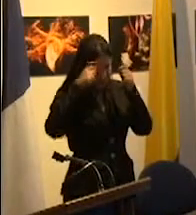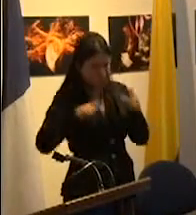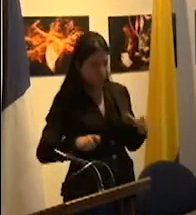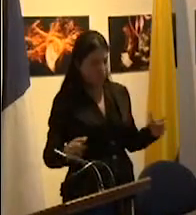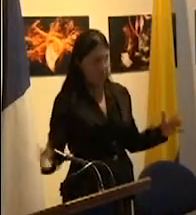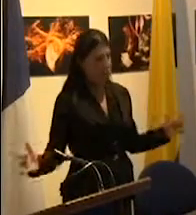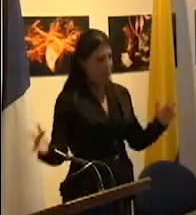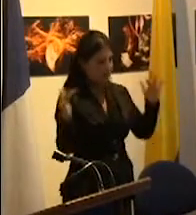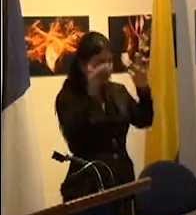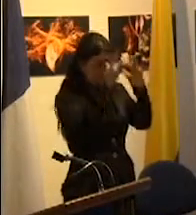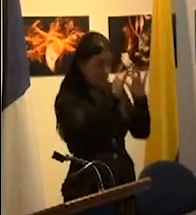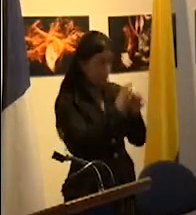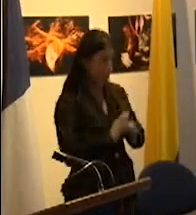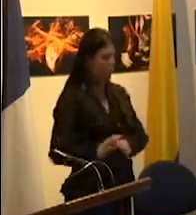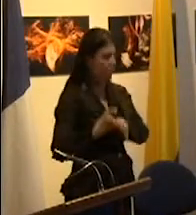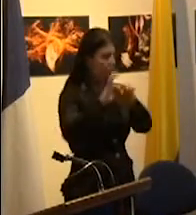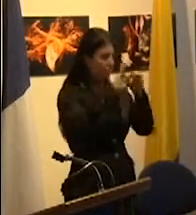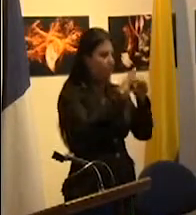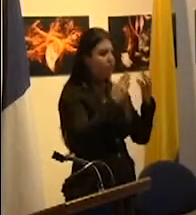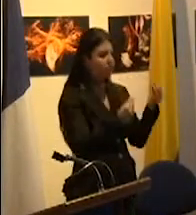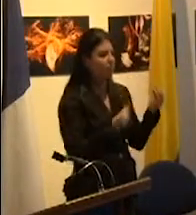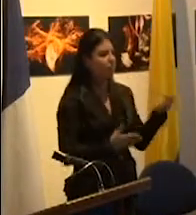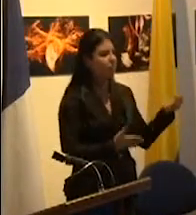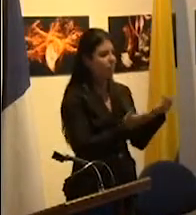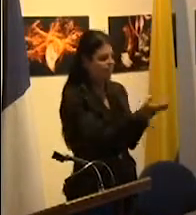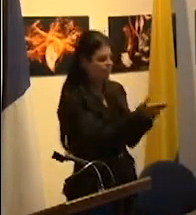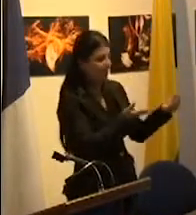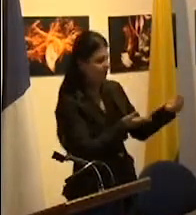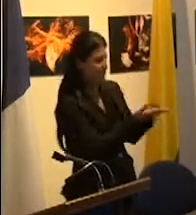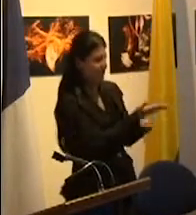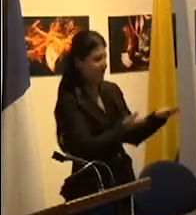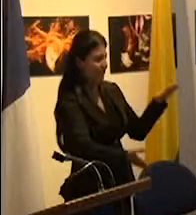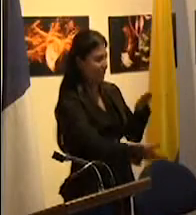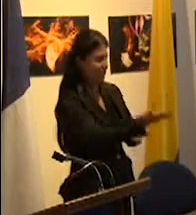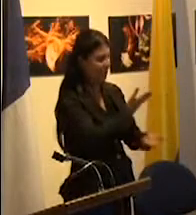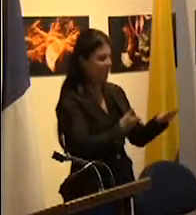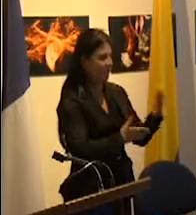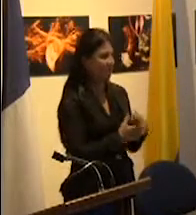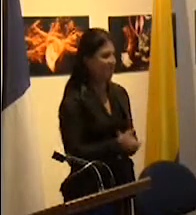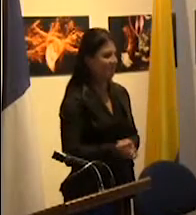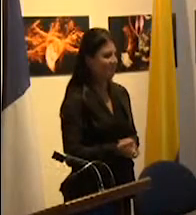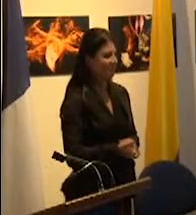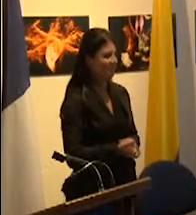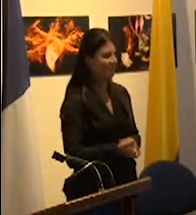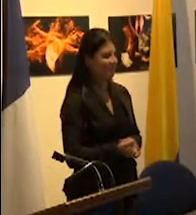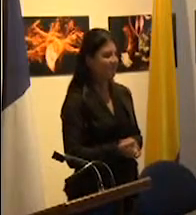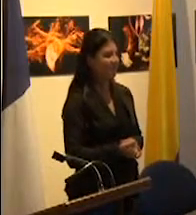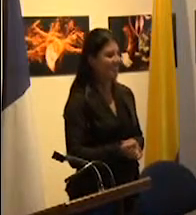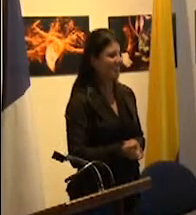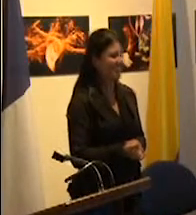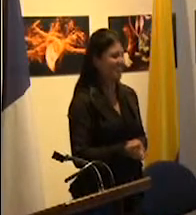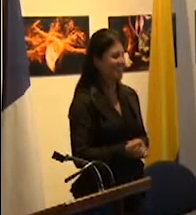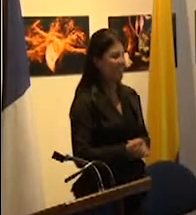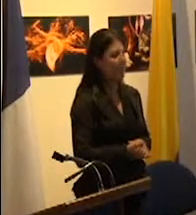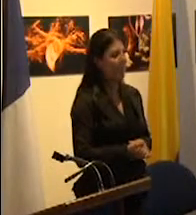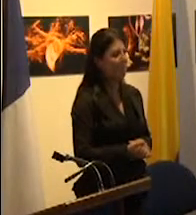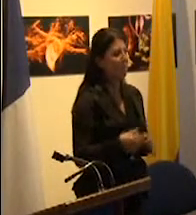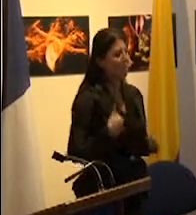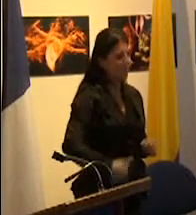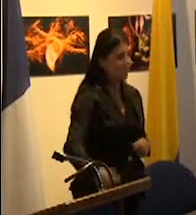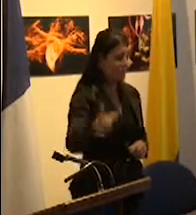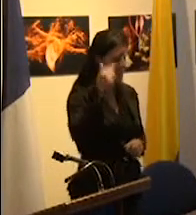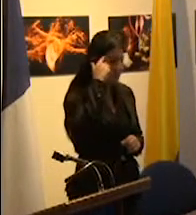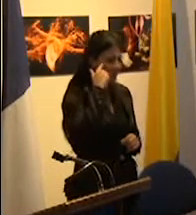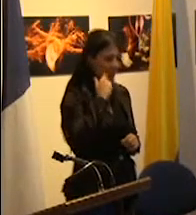responsabilidad y la reciprocidad lo que nos parece sustantivo